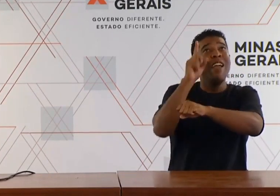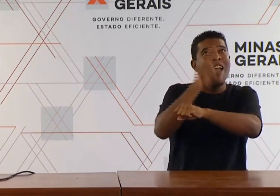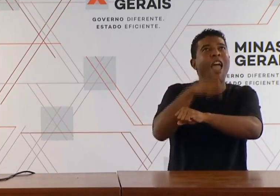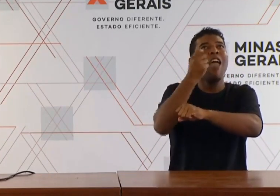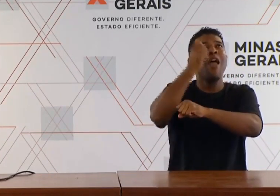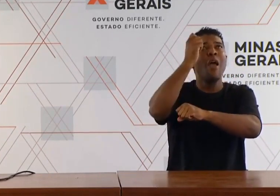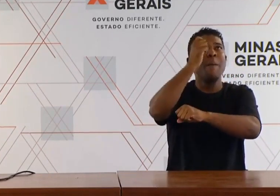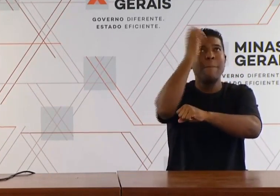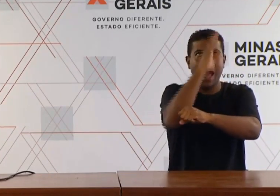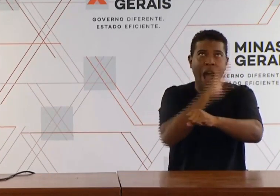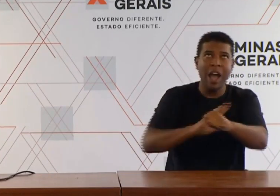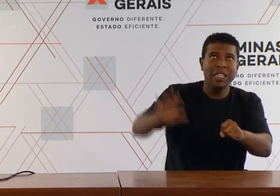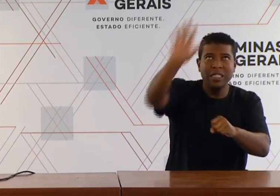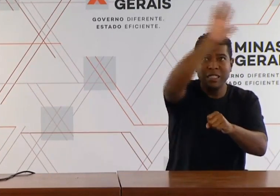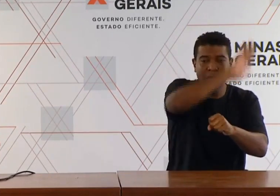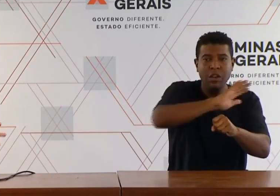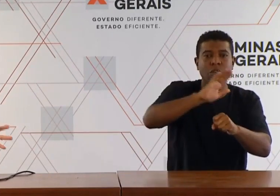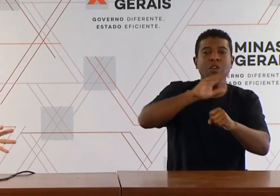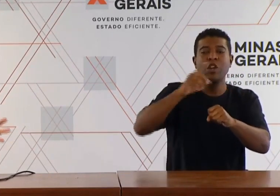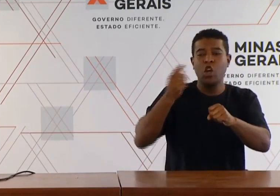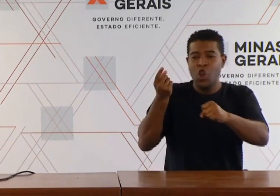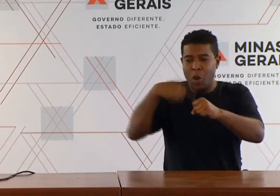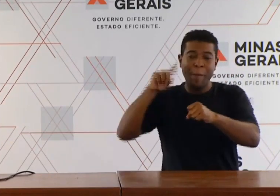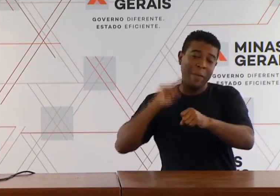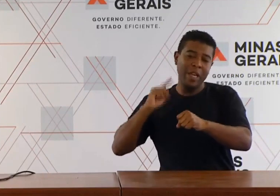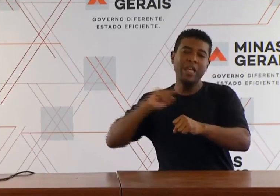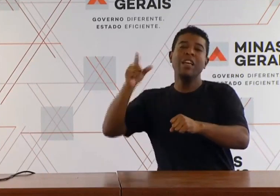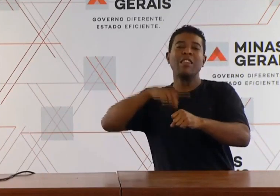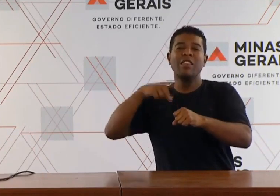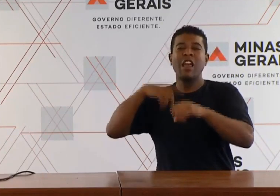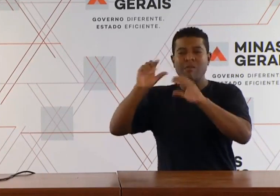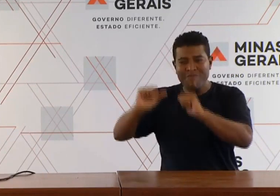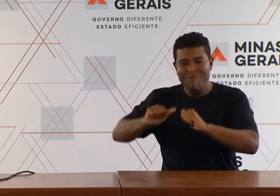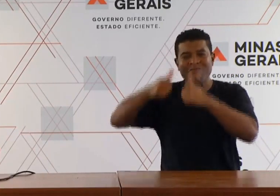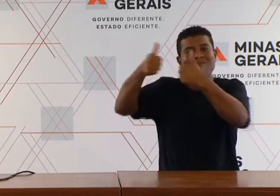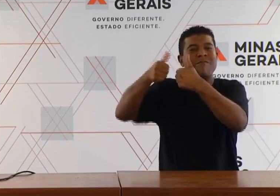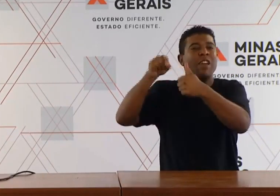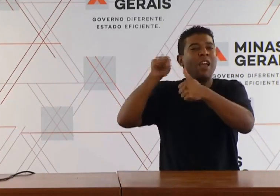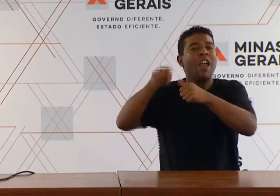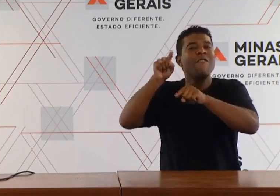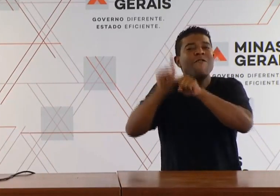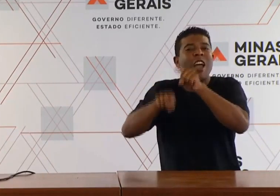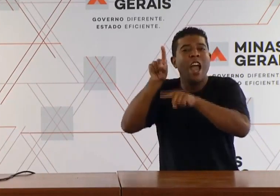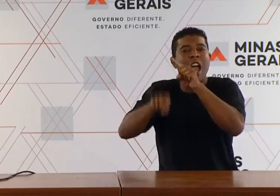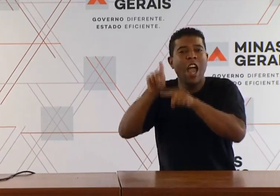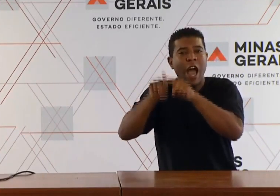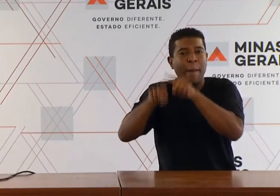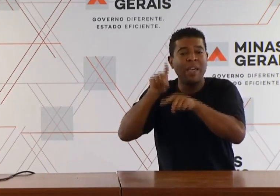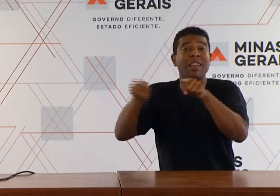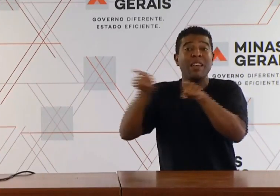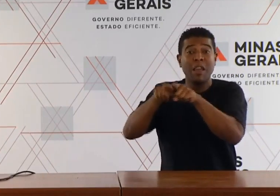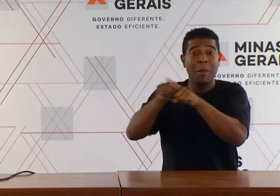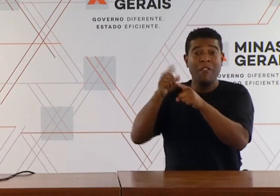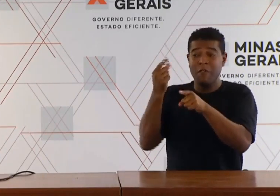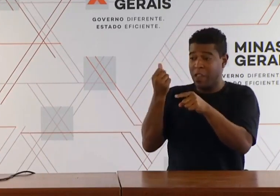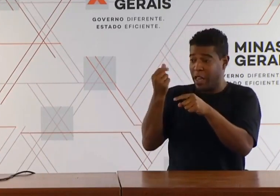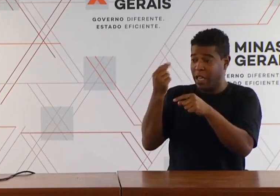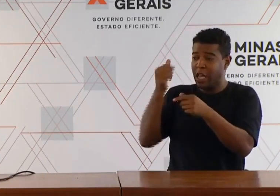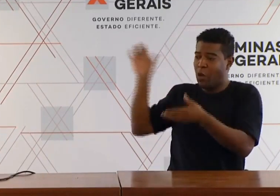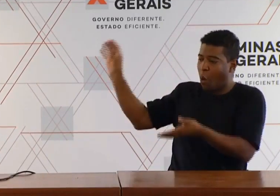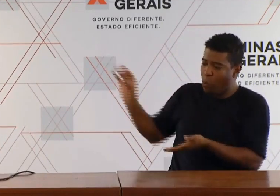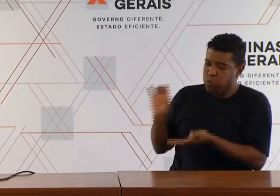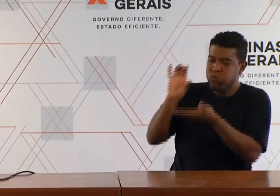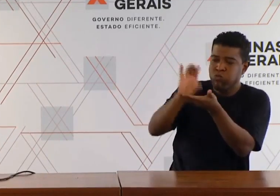não admitiu deixar de fazer uso daquelas melhores ferramentas, dispôs de recurso financeiro para garantir isso. E